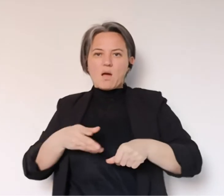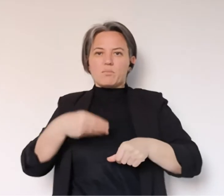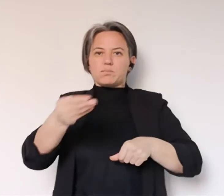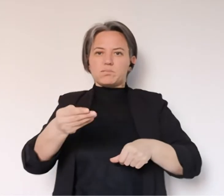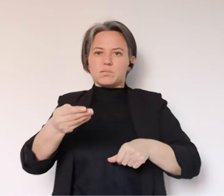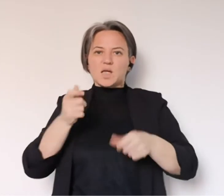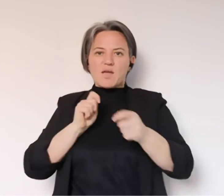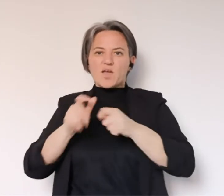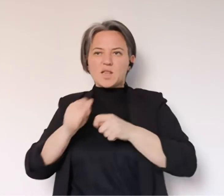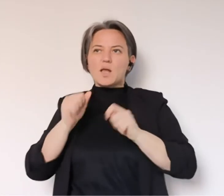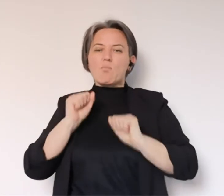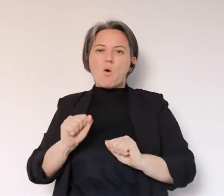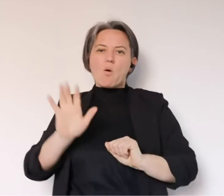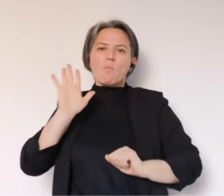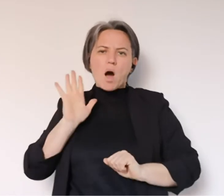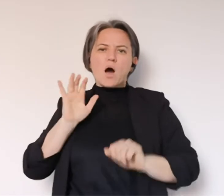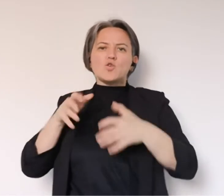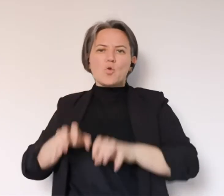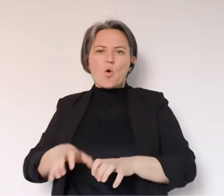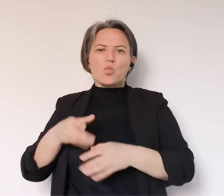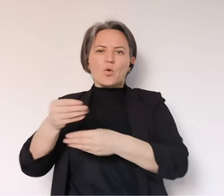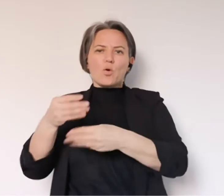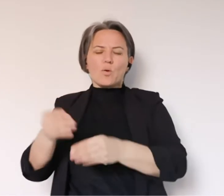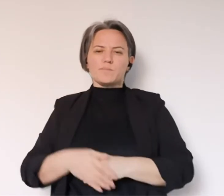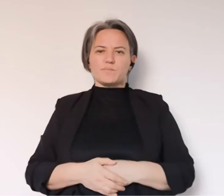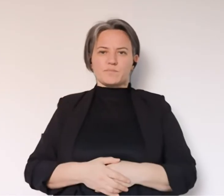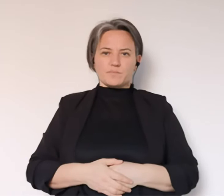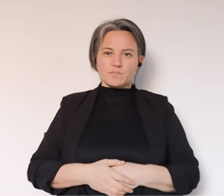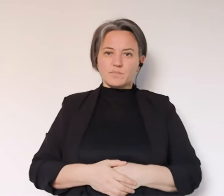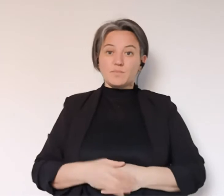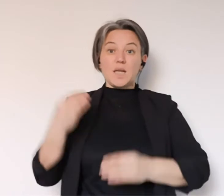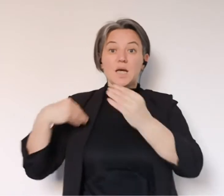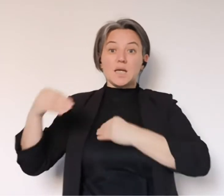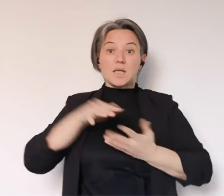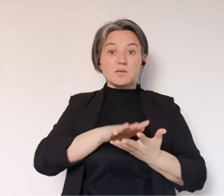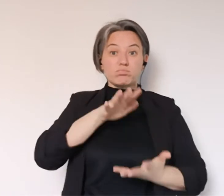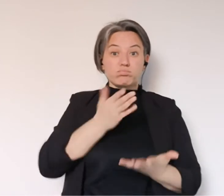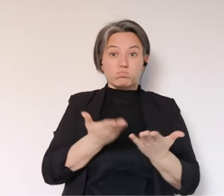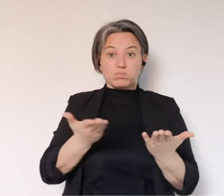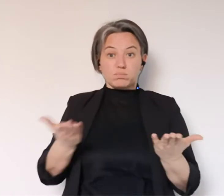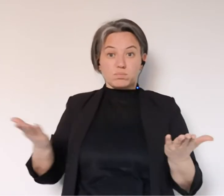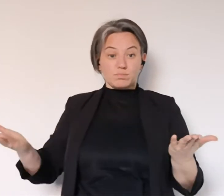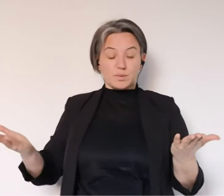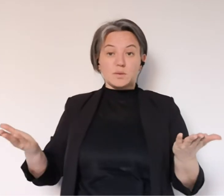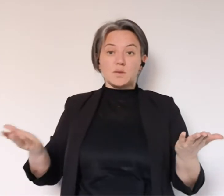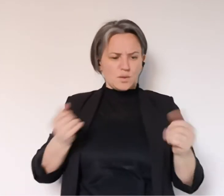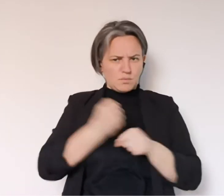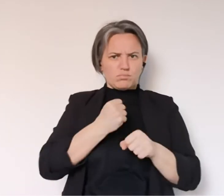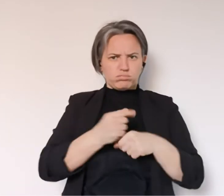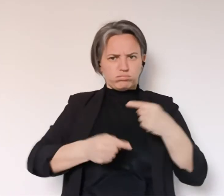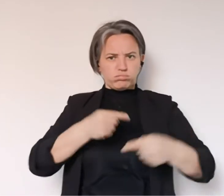una serie di beni prima necessità che posso vendere in maniera assolutamente scontata. Sono state processate le